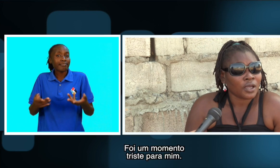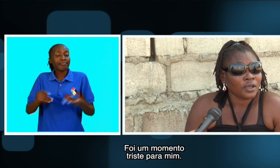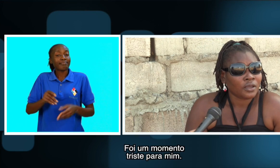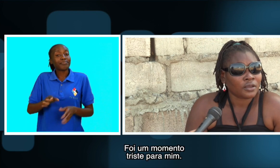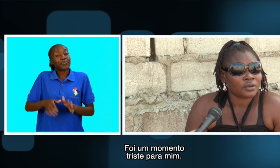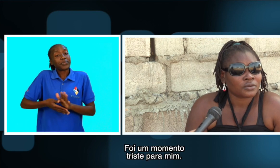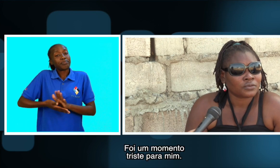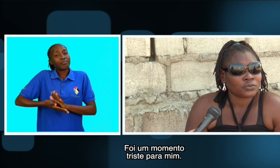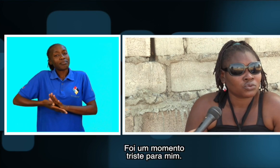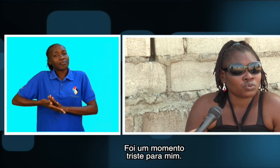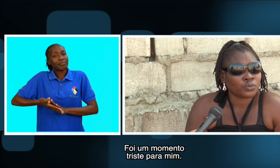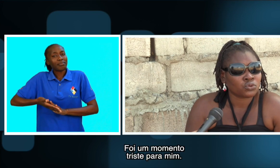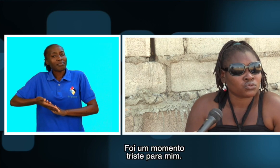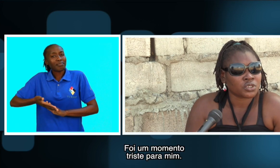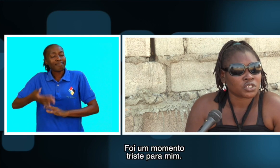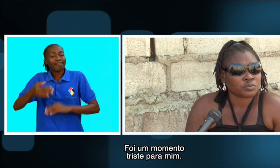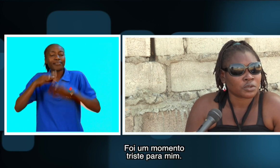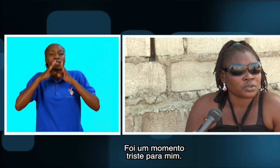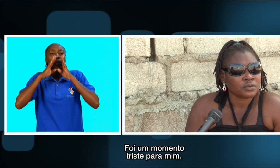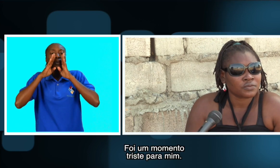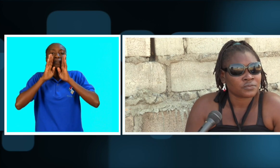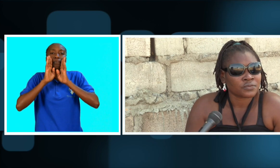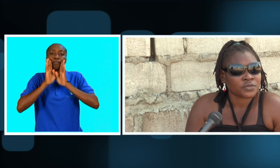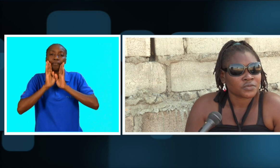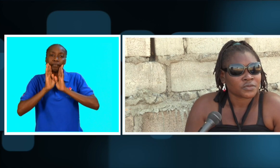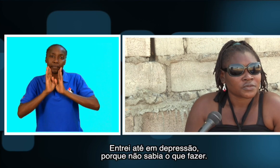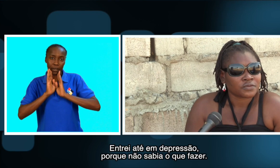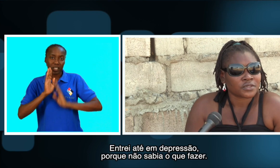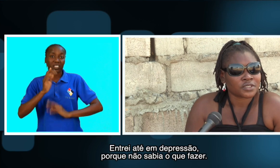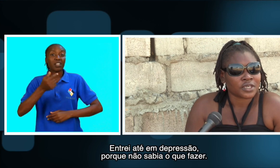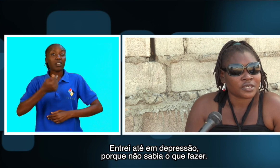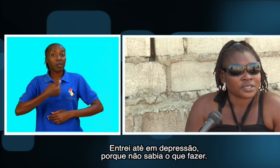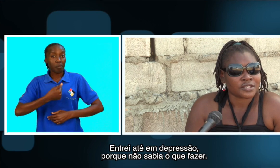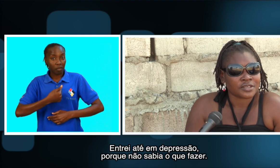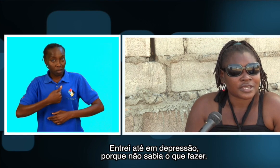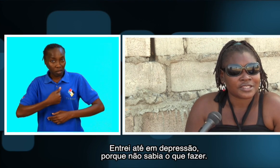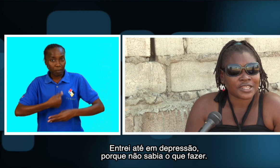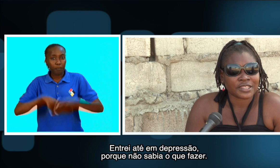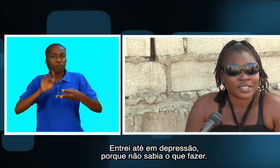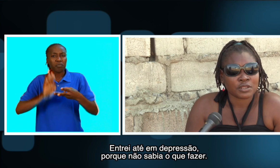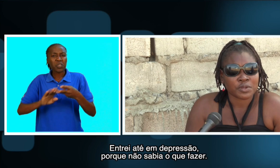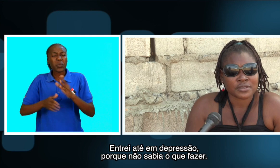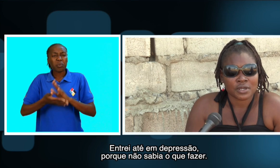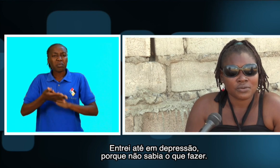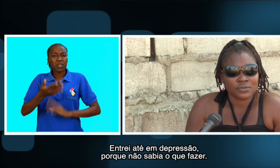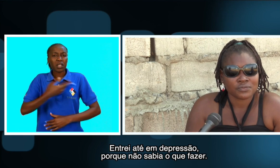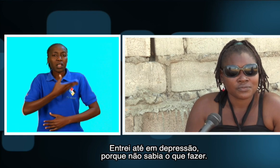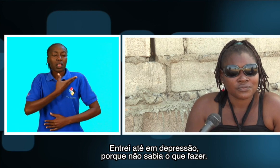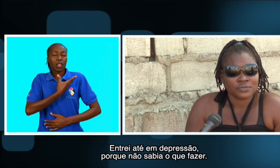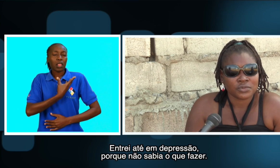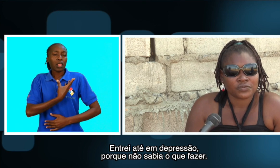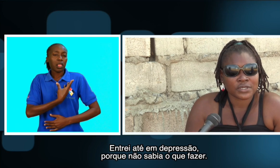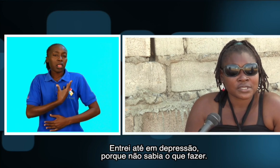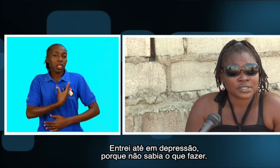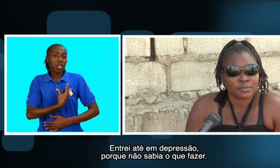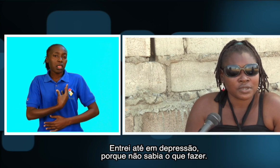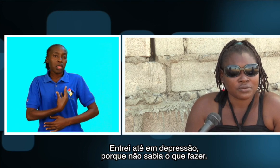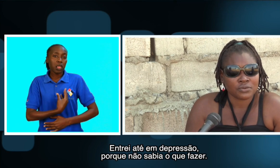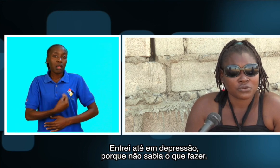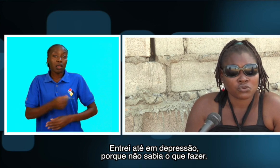Lá foi um momento triste para mim. Porque, quer dizer, entrei até em depressão. Porque fiquei sem saber o que